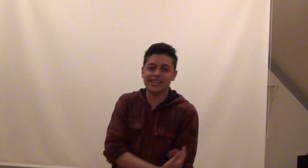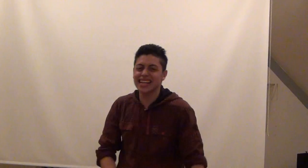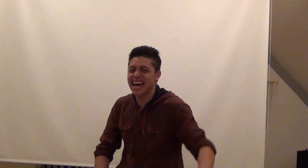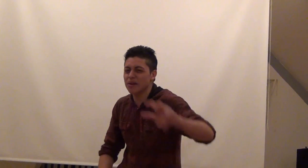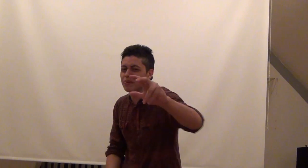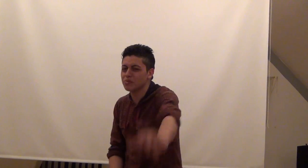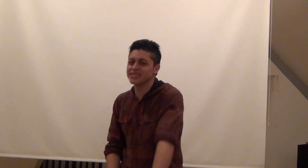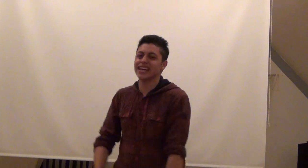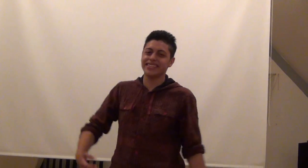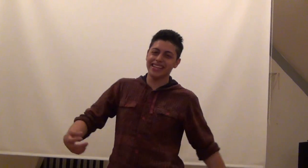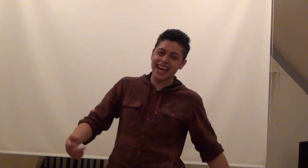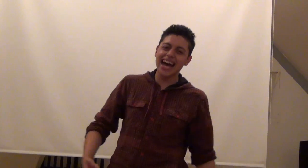rap, vamos a tirar